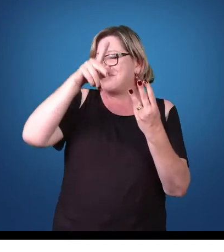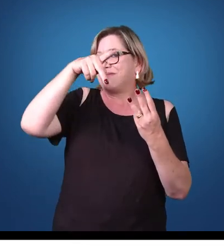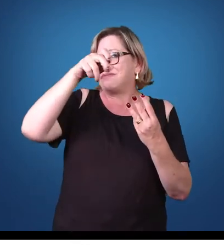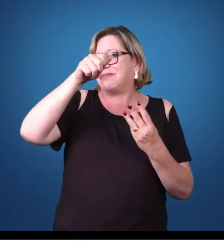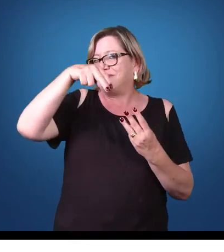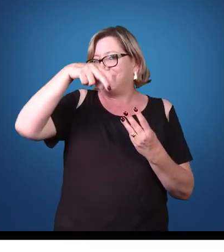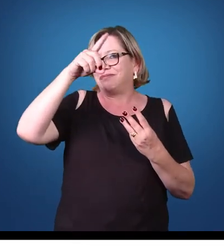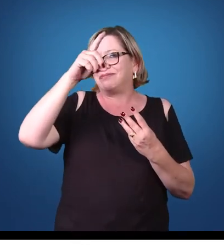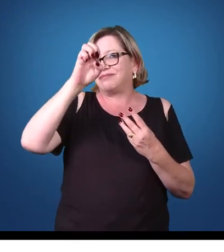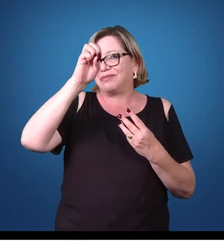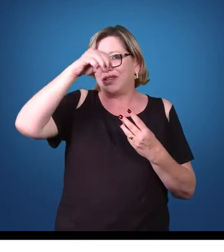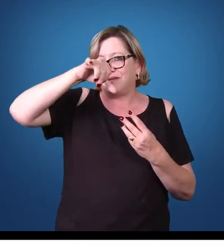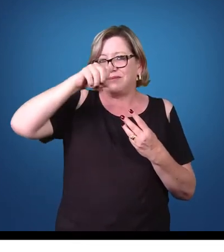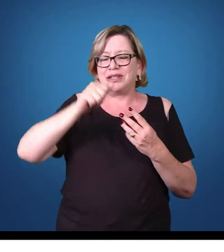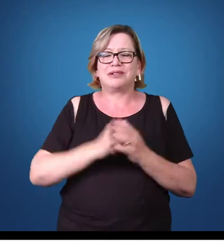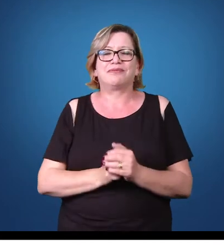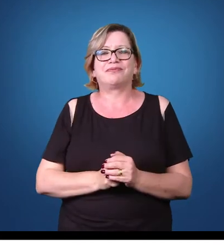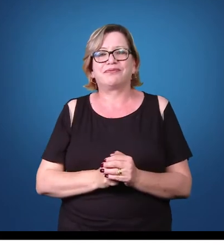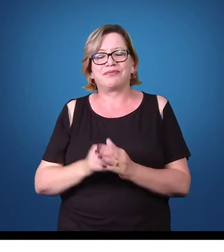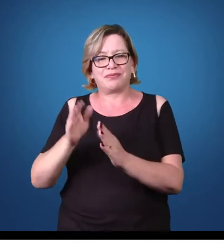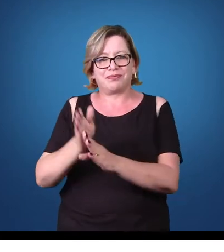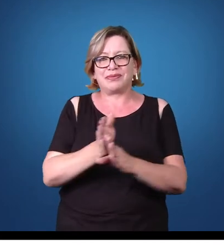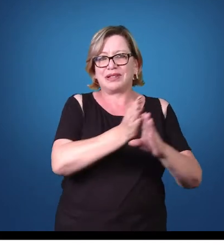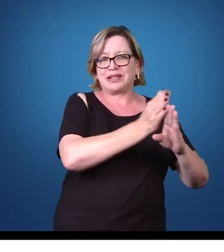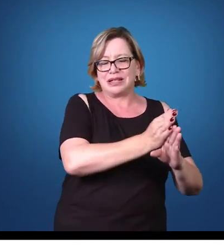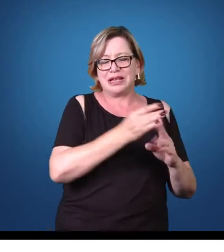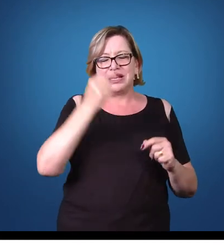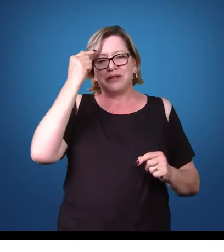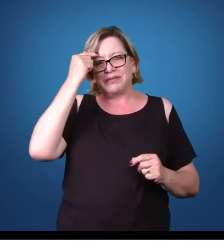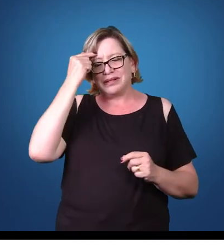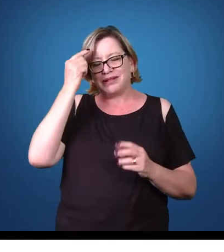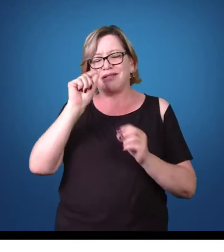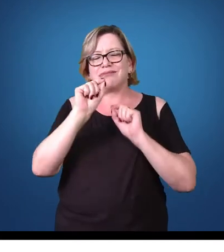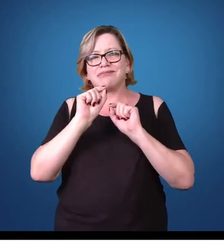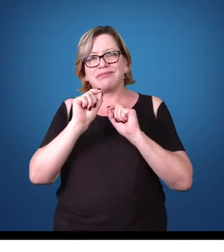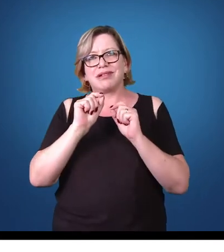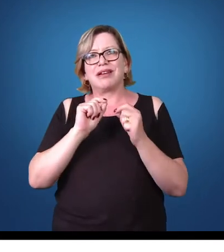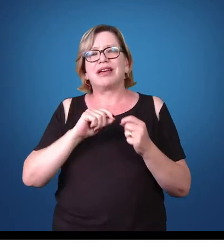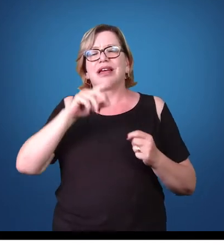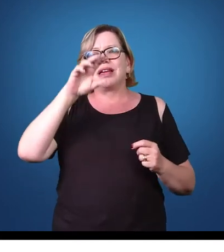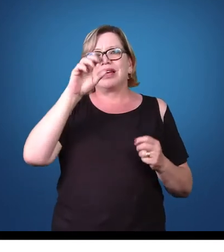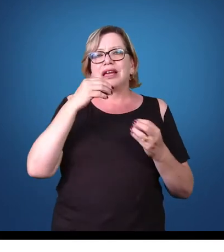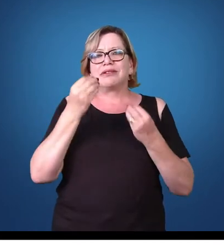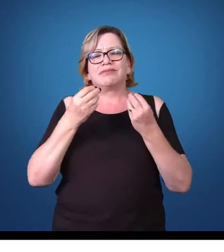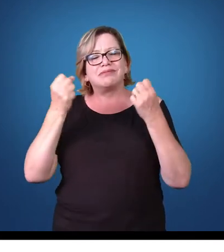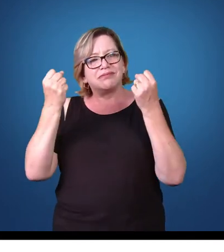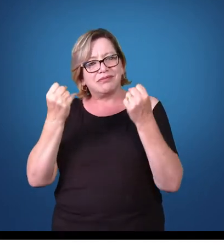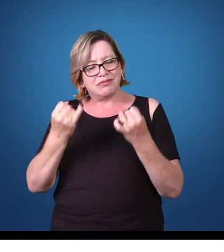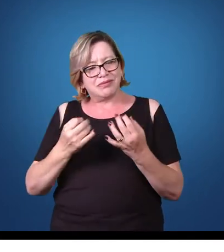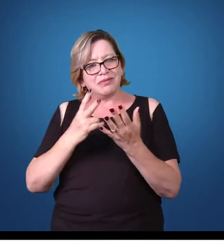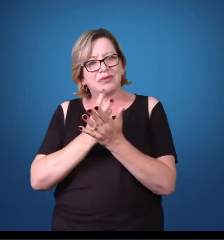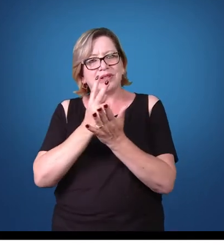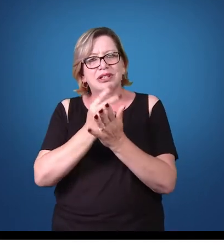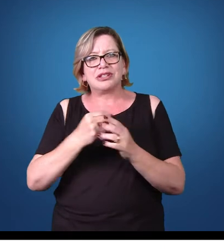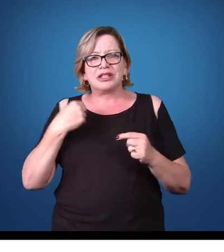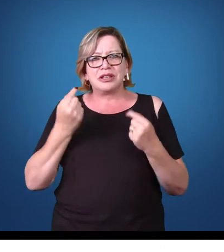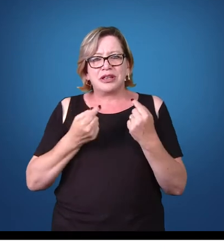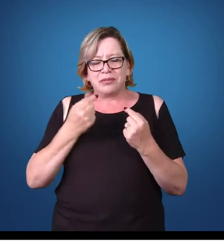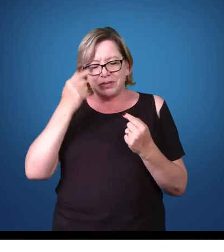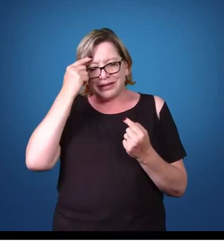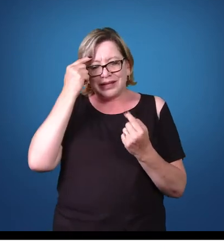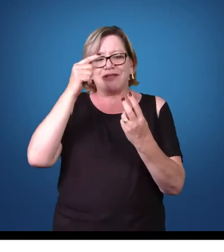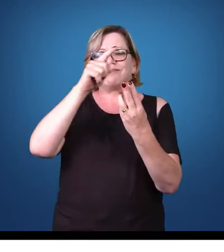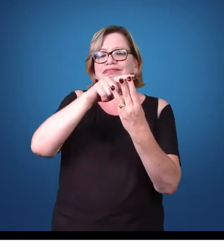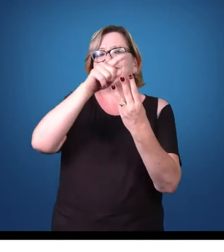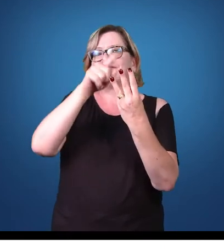pandemia. Dentre esses aspectos epidemiológicos comentados, a gente pode montar o que a gente chama de tríade